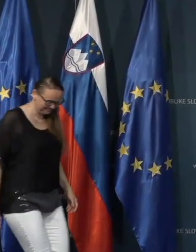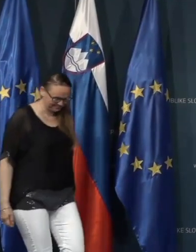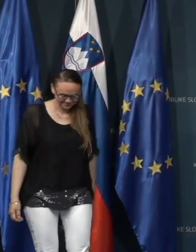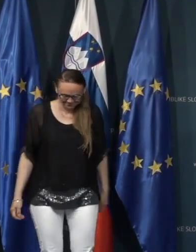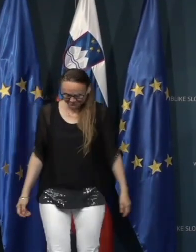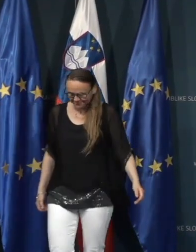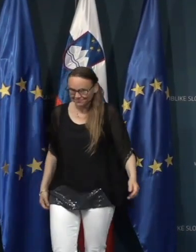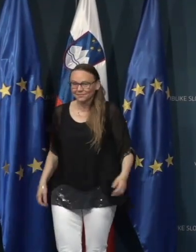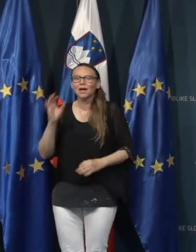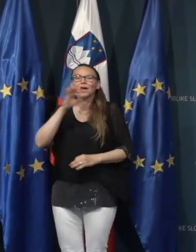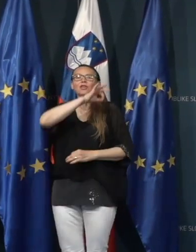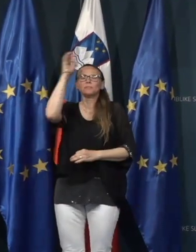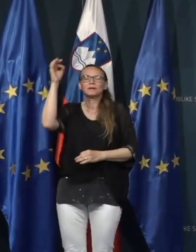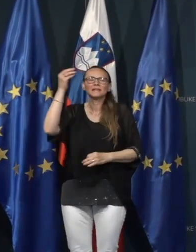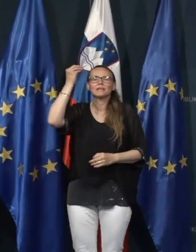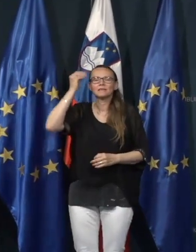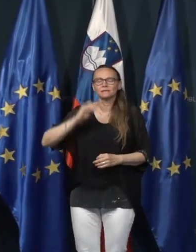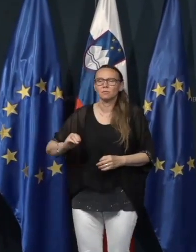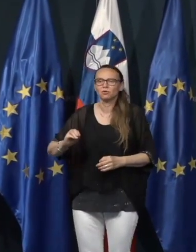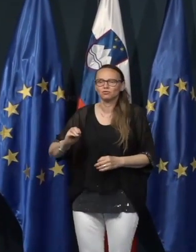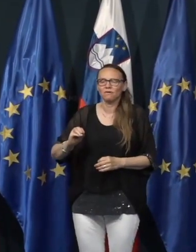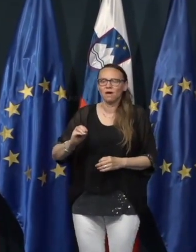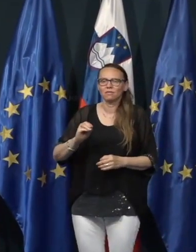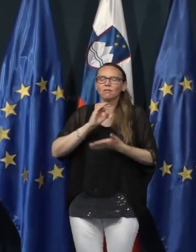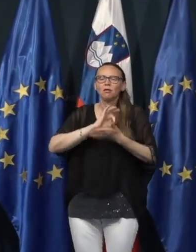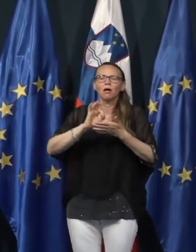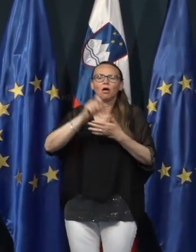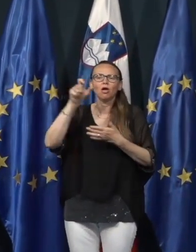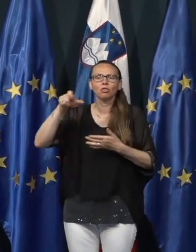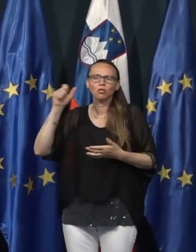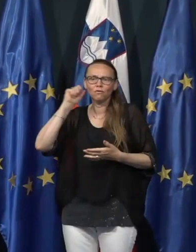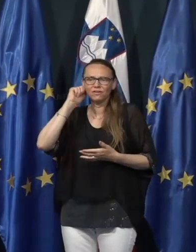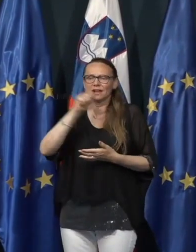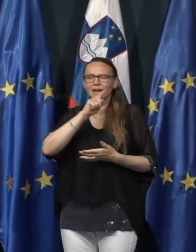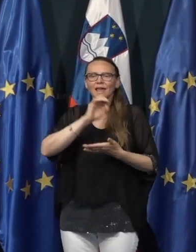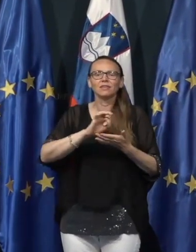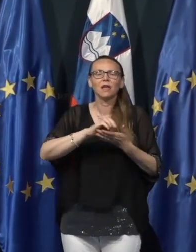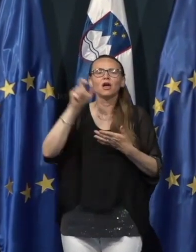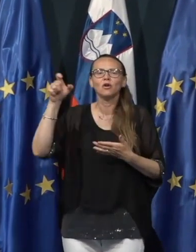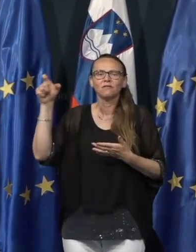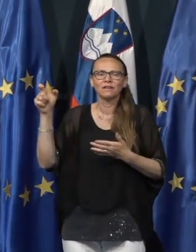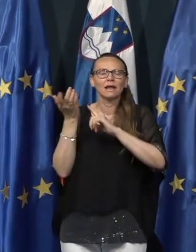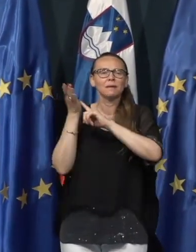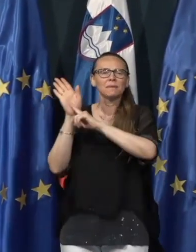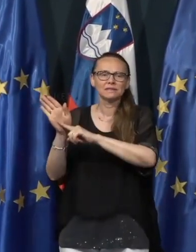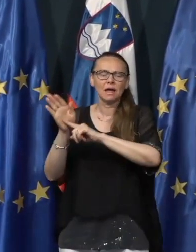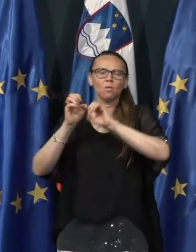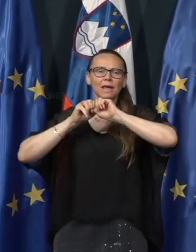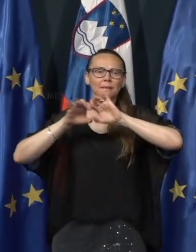Dobar dan, spoštovane novinarke in novinarji, predstavniki medijev.